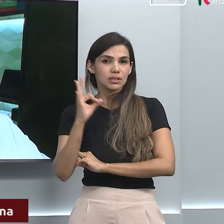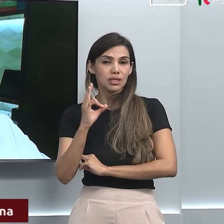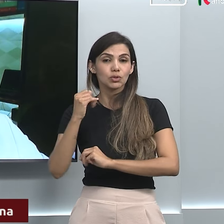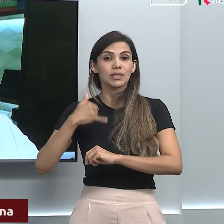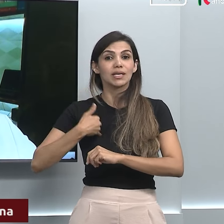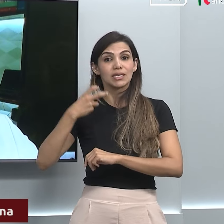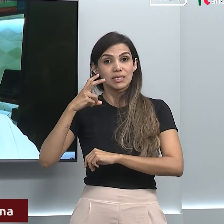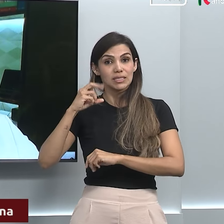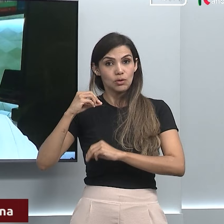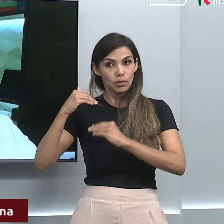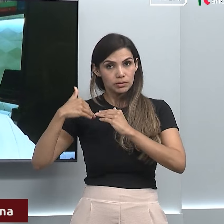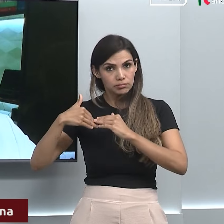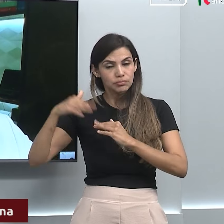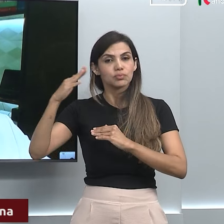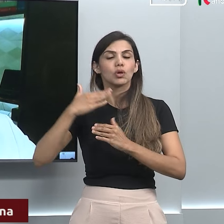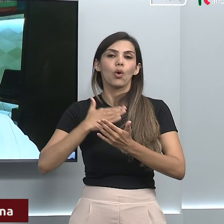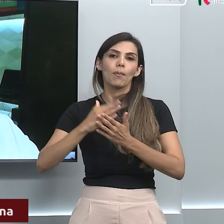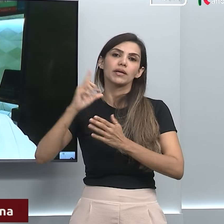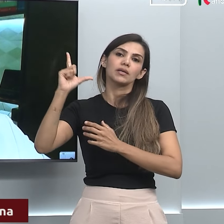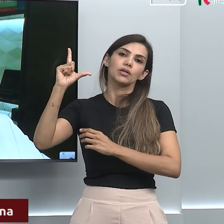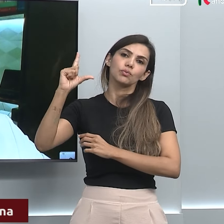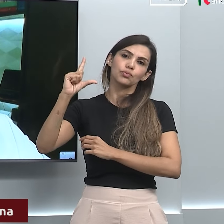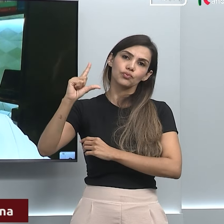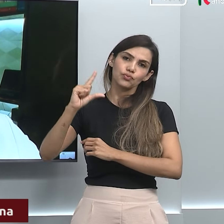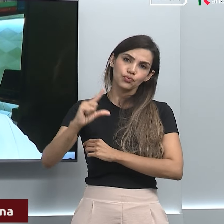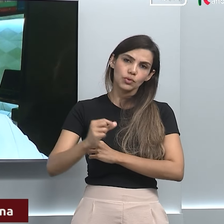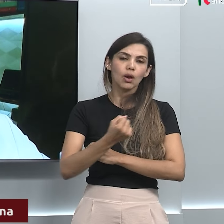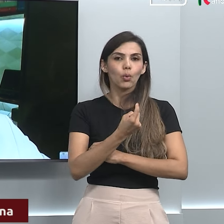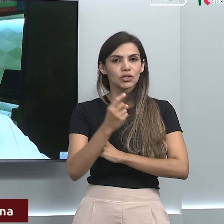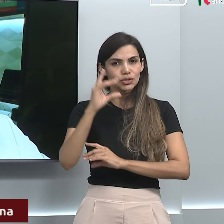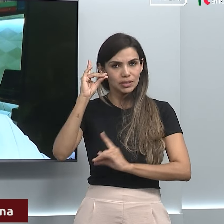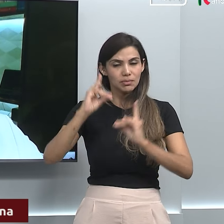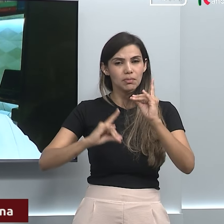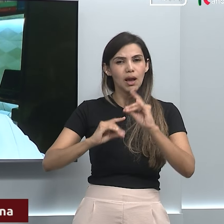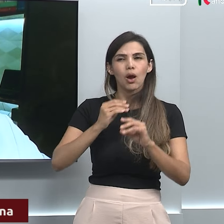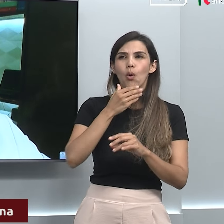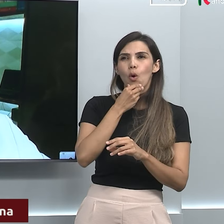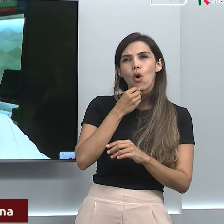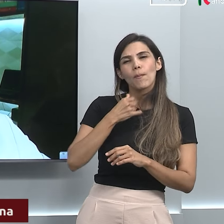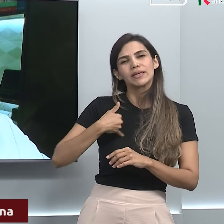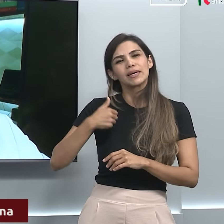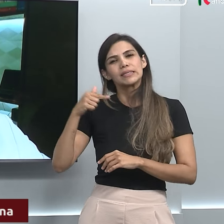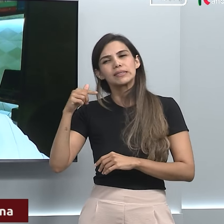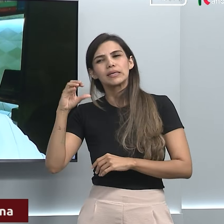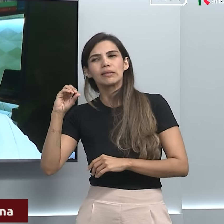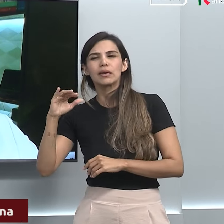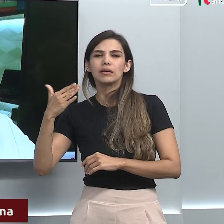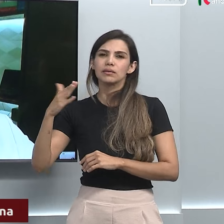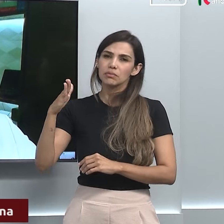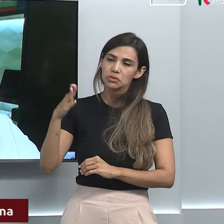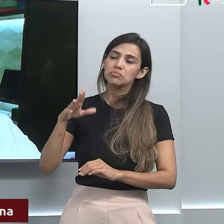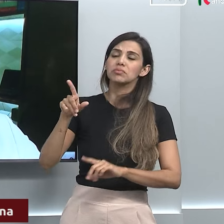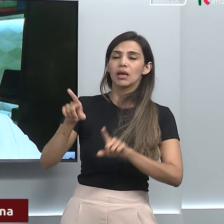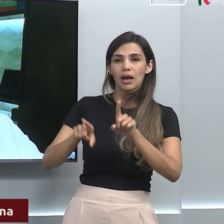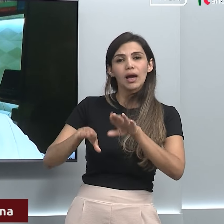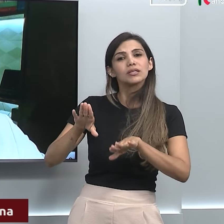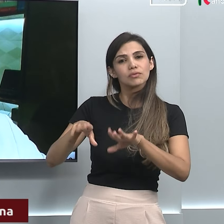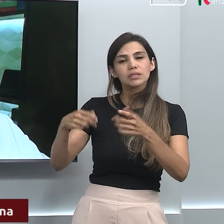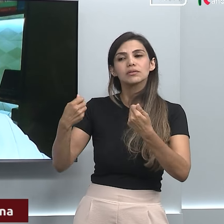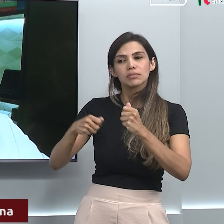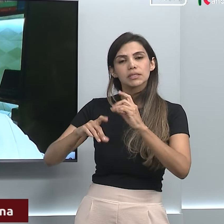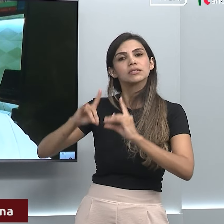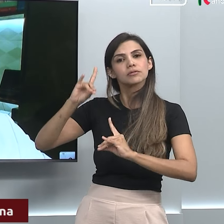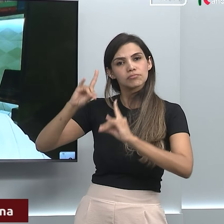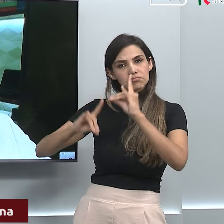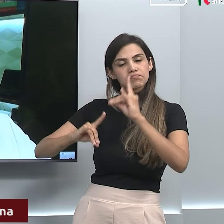dos 50 anos de vida. Então talvez alguns idosos ao redor dos 70 anos, a chance de indicação de testo é